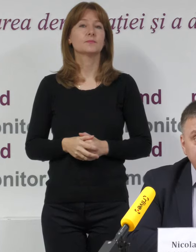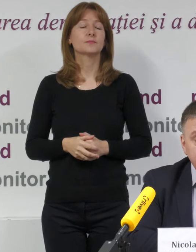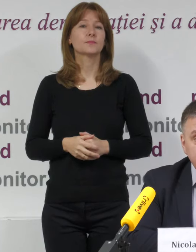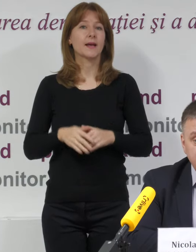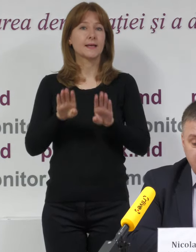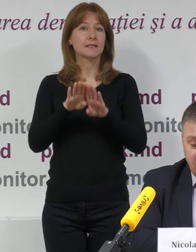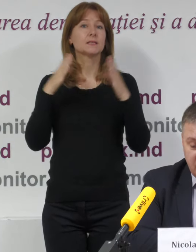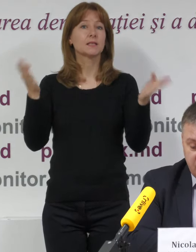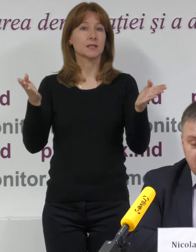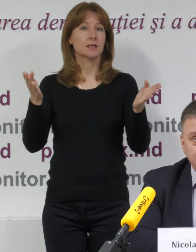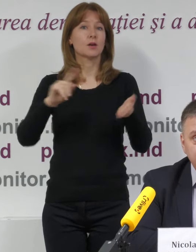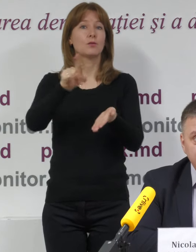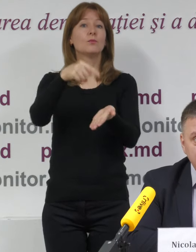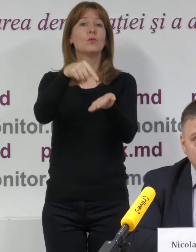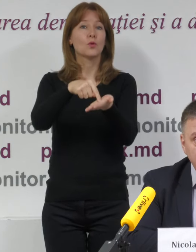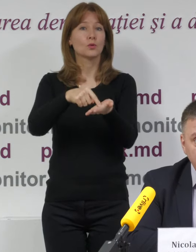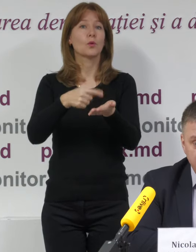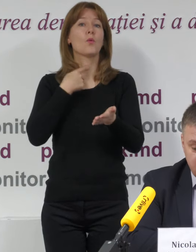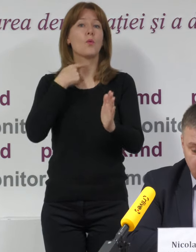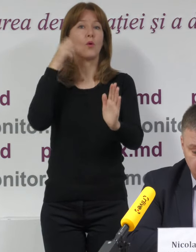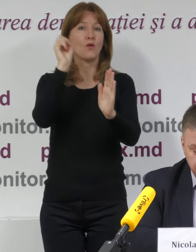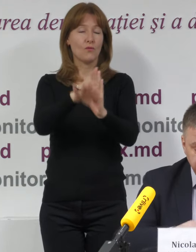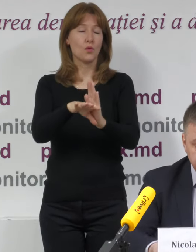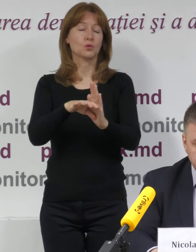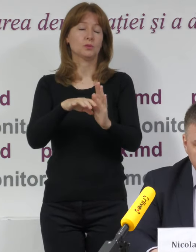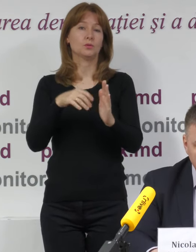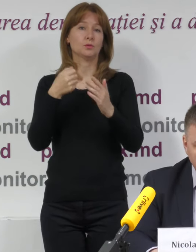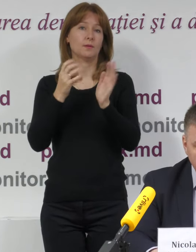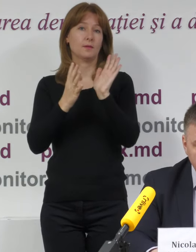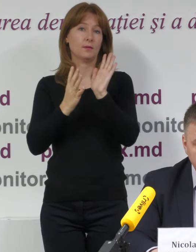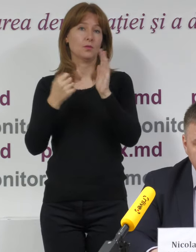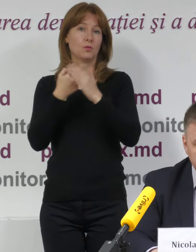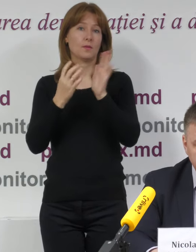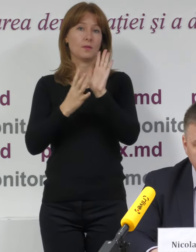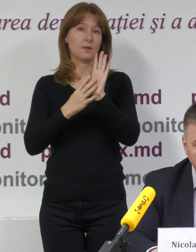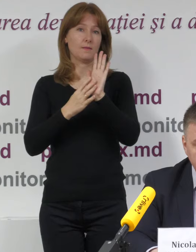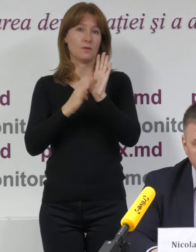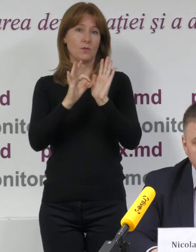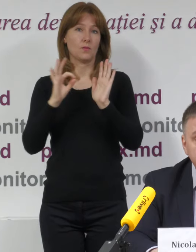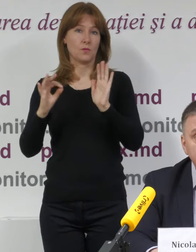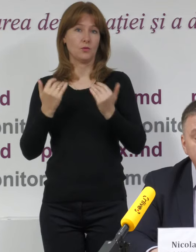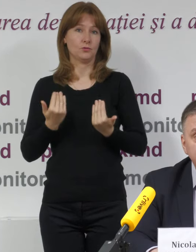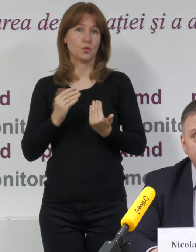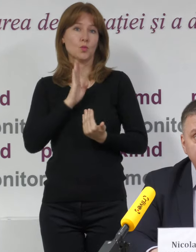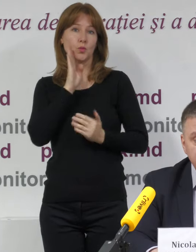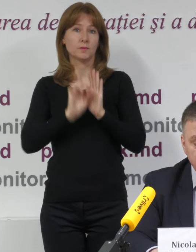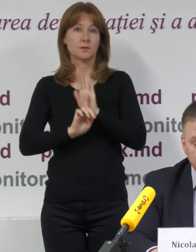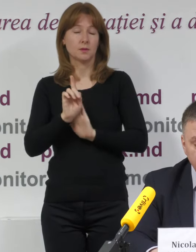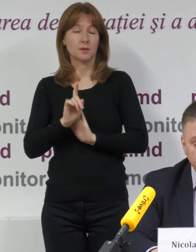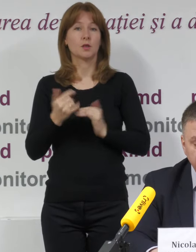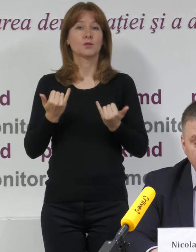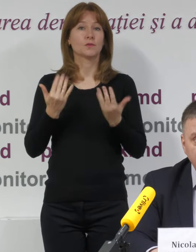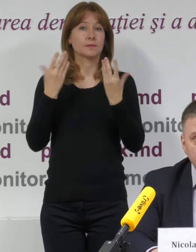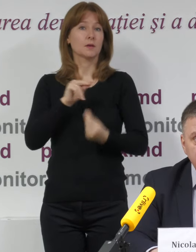Deschidere sexilor de votare și votarea până la orele 9.00. Vreau să amintesc că activitatea misiunii de observare este